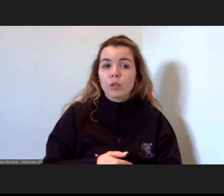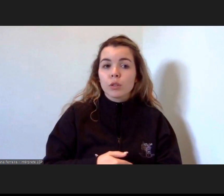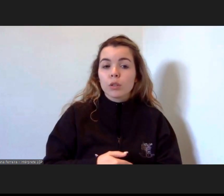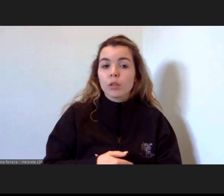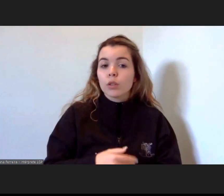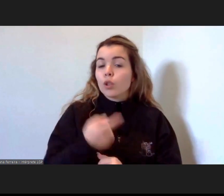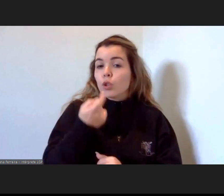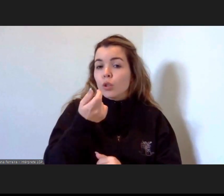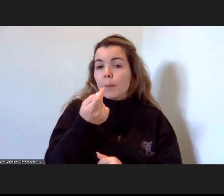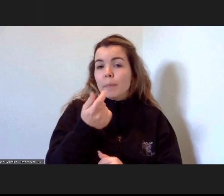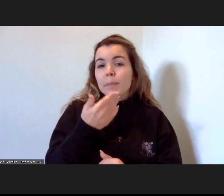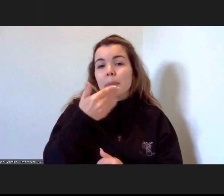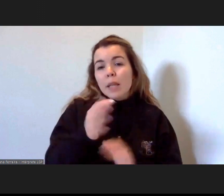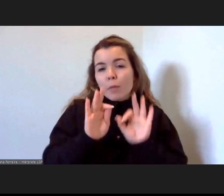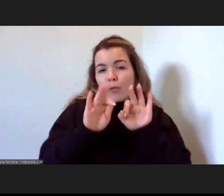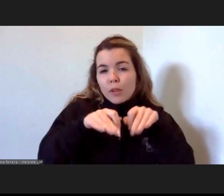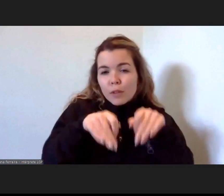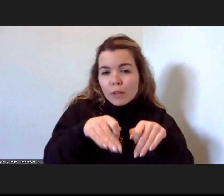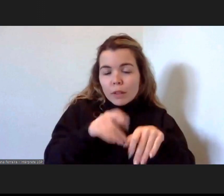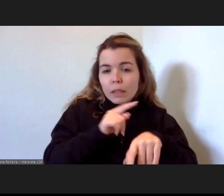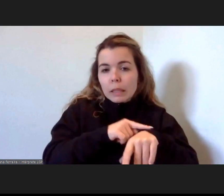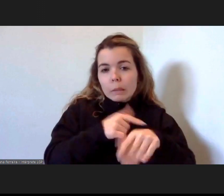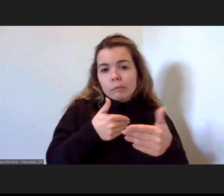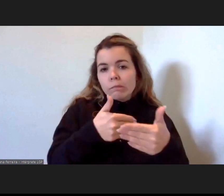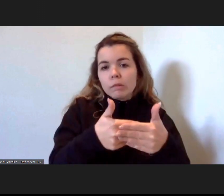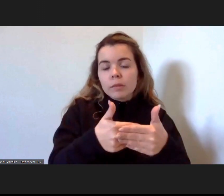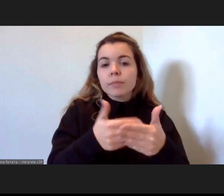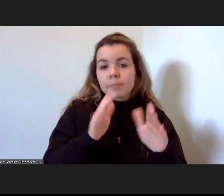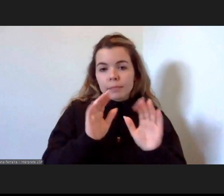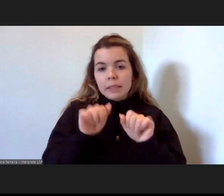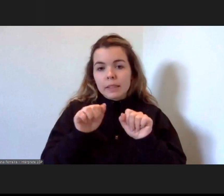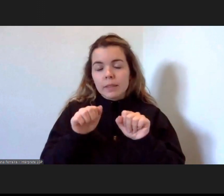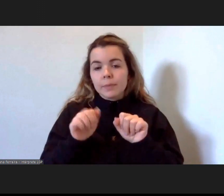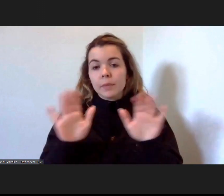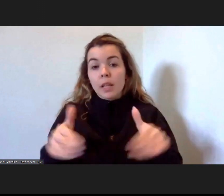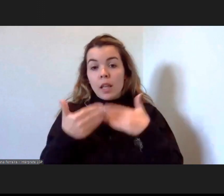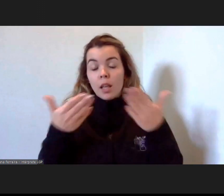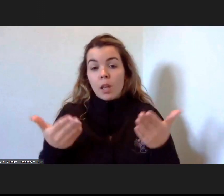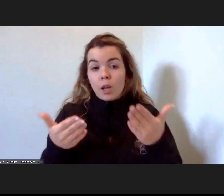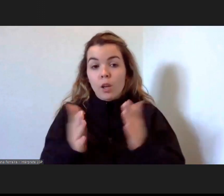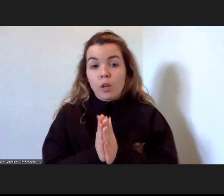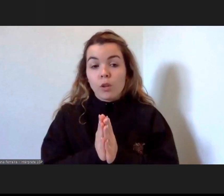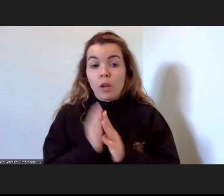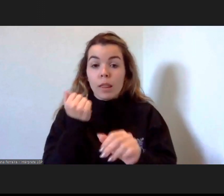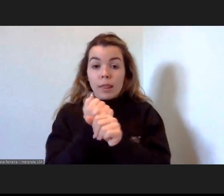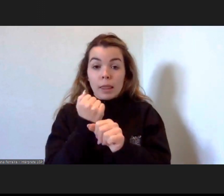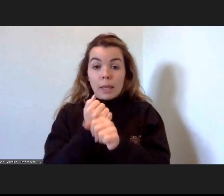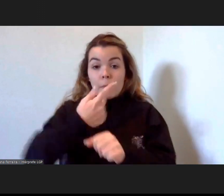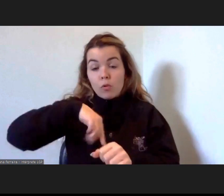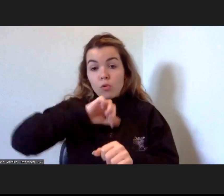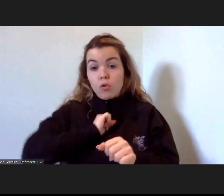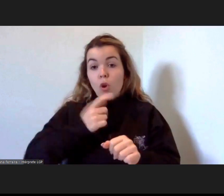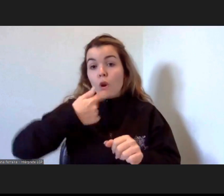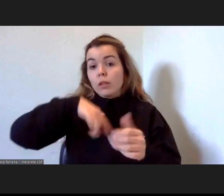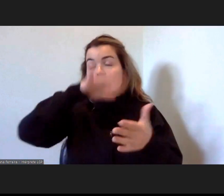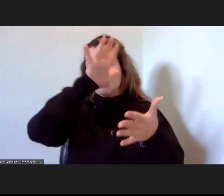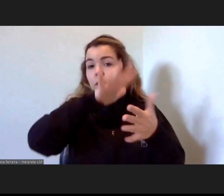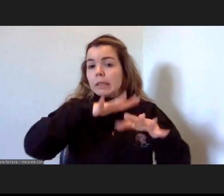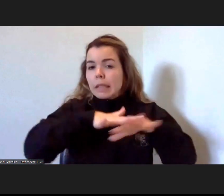terminar estou a terminar na produção dos nossos serviços contamos com uma vasta rede de